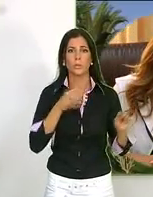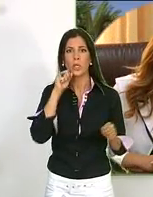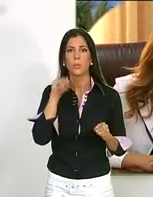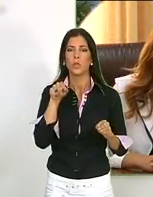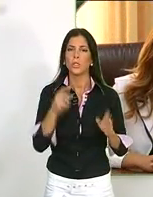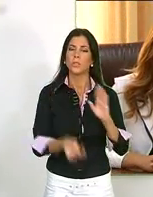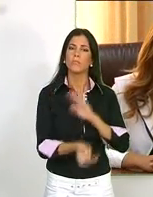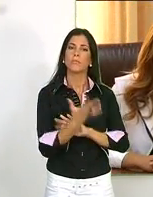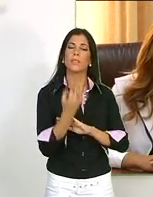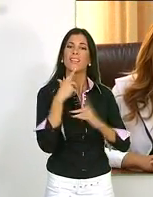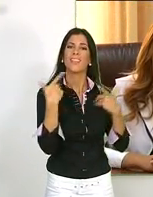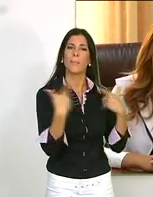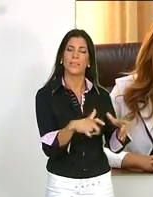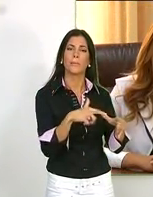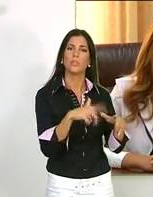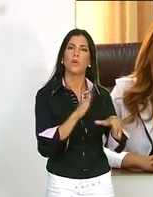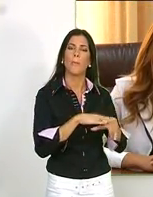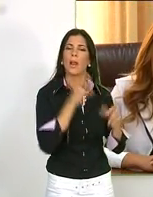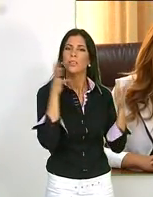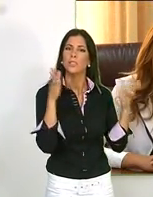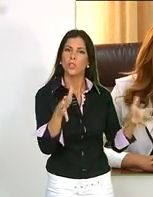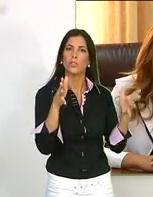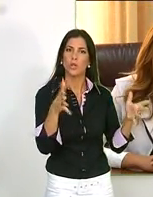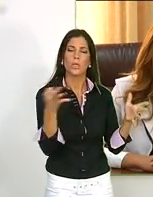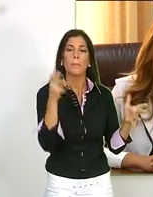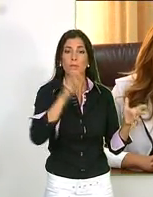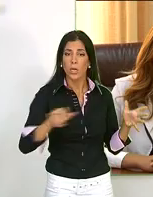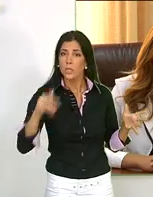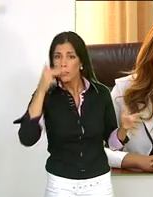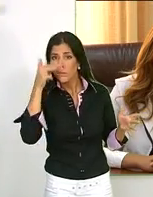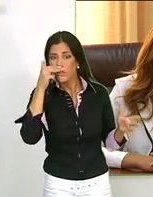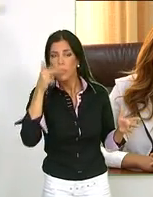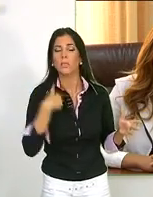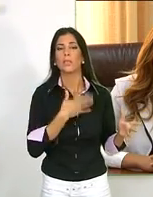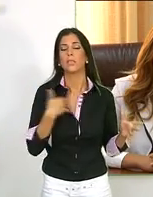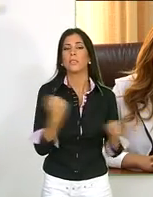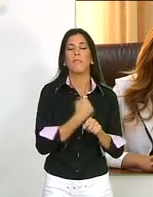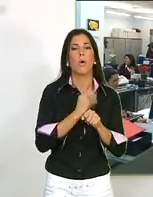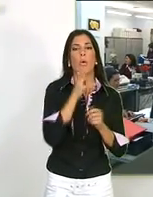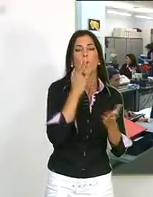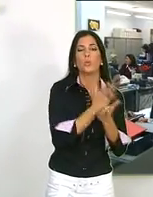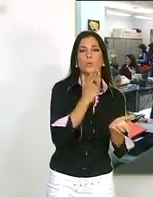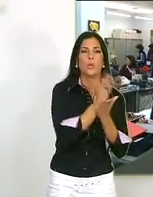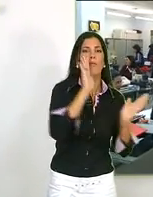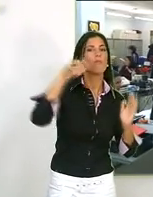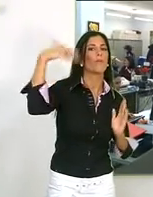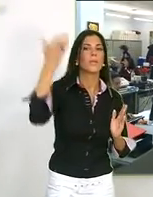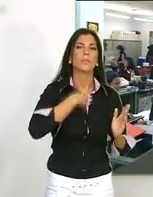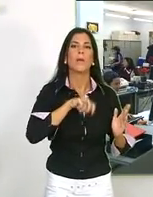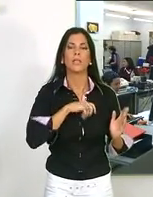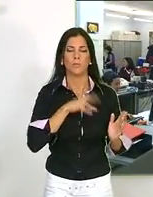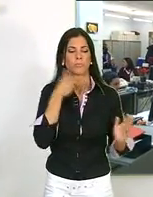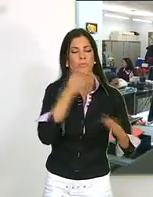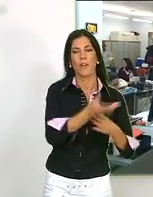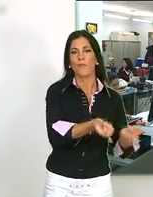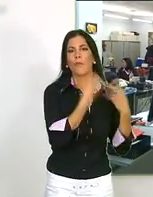El área de formación y empleo del Ayuntamiento motuleño crea un departamento para asesorar a personas interesadas en trabajar